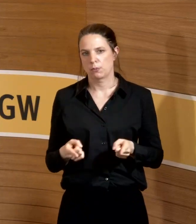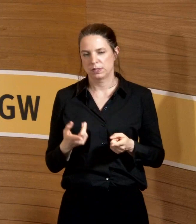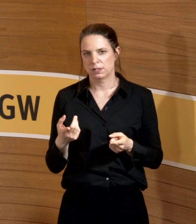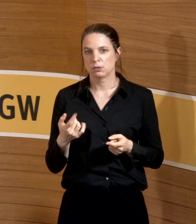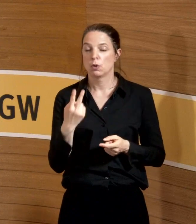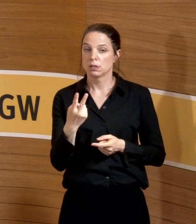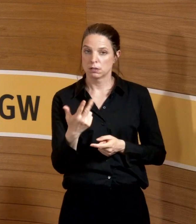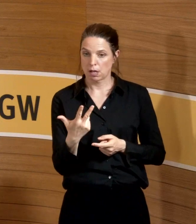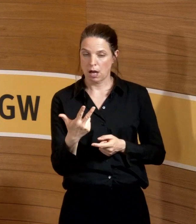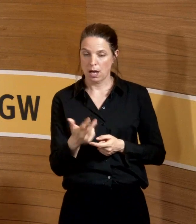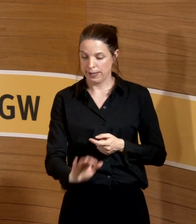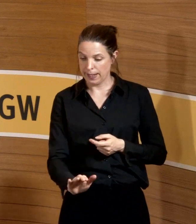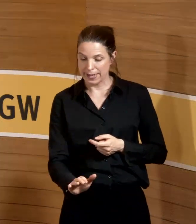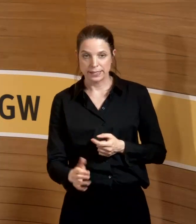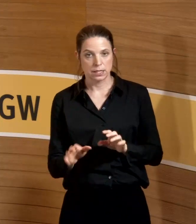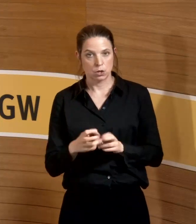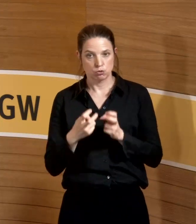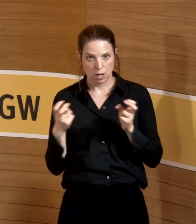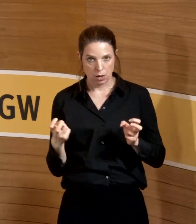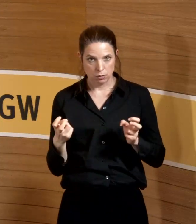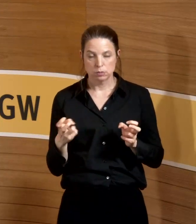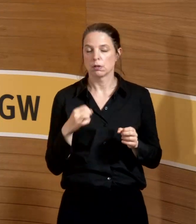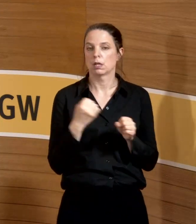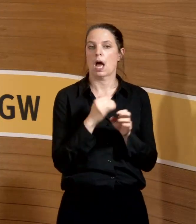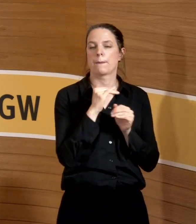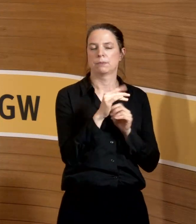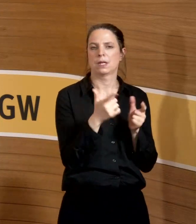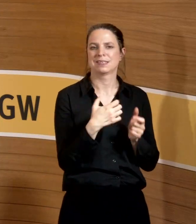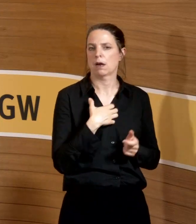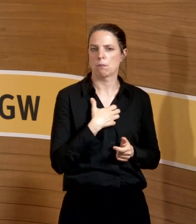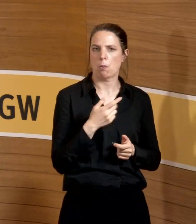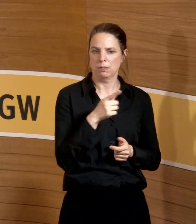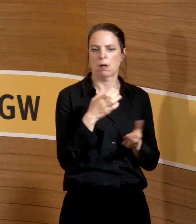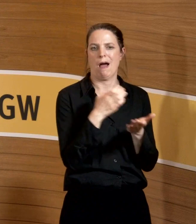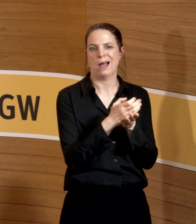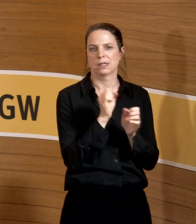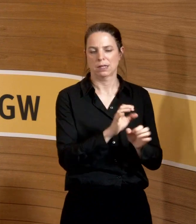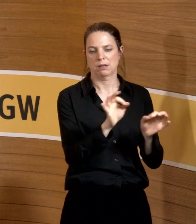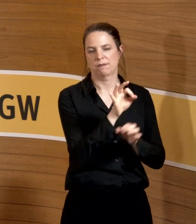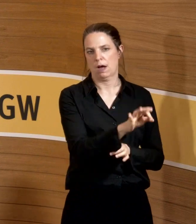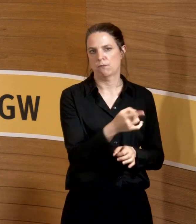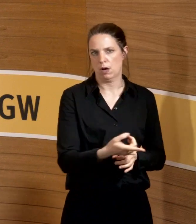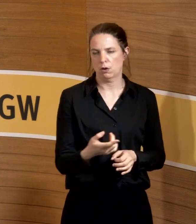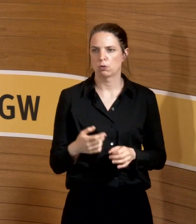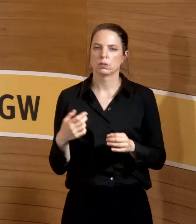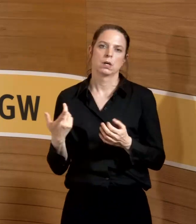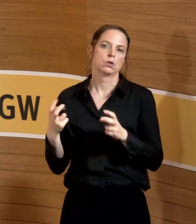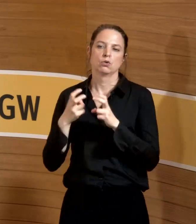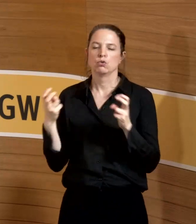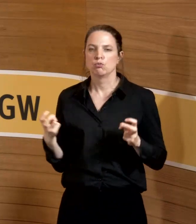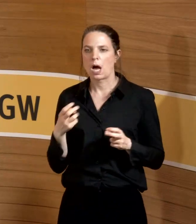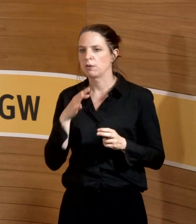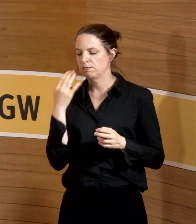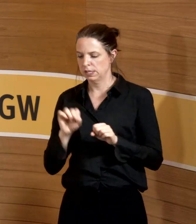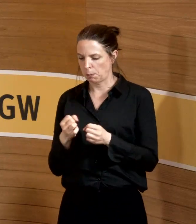Kleinkinder zu Hause, dann ist ja am Arbeitsplatz überhaupt kein Problem, dann können wir dich da auch gefährden. Oder du hast zehn Stolperstellen zu Hause,